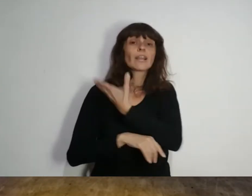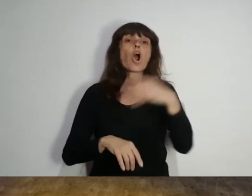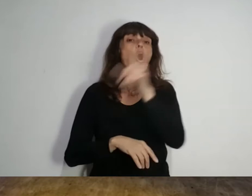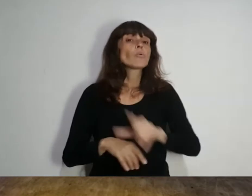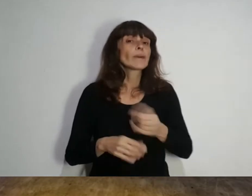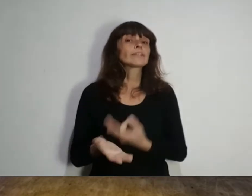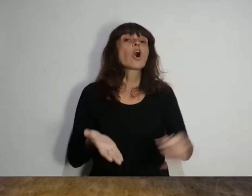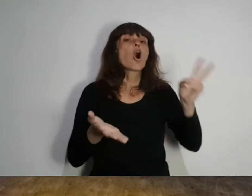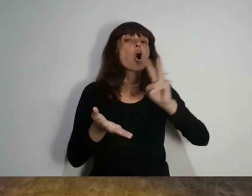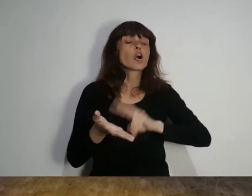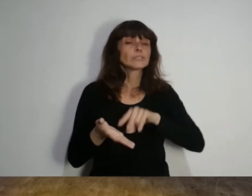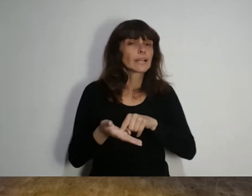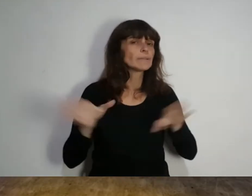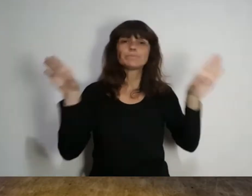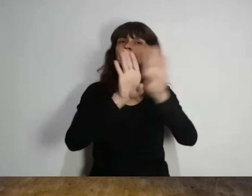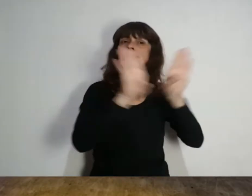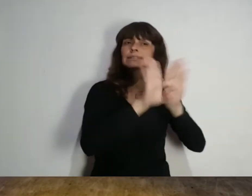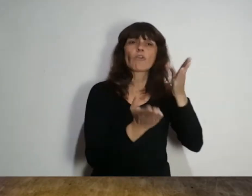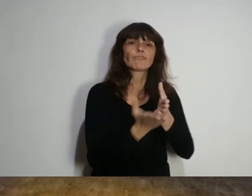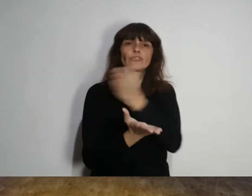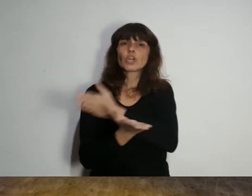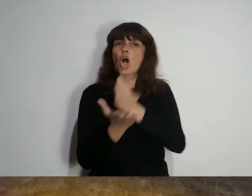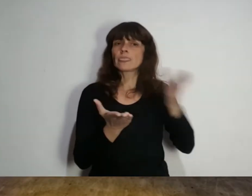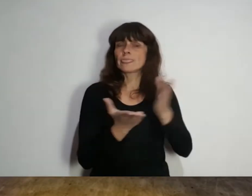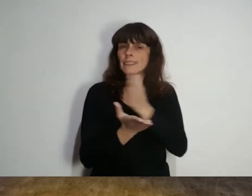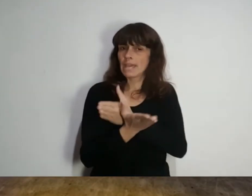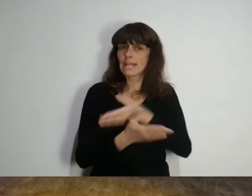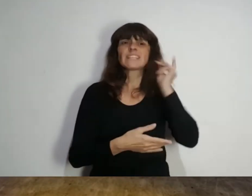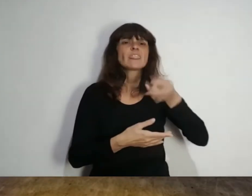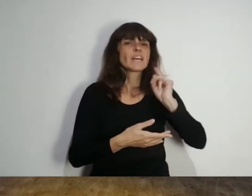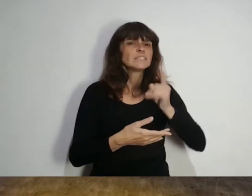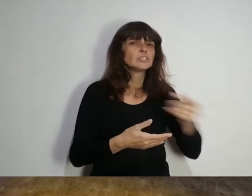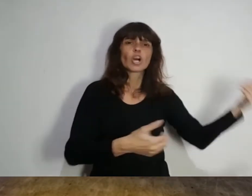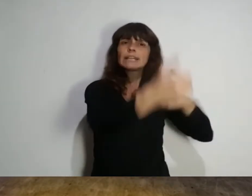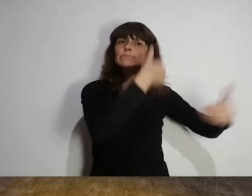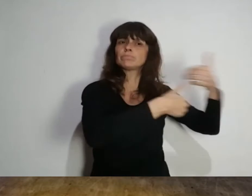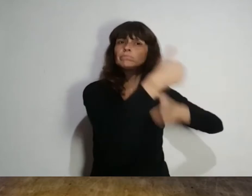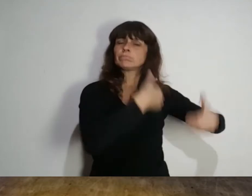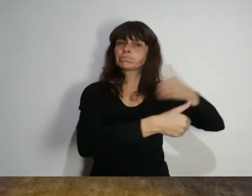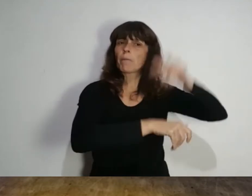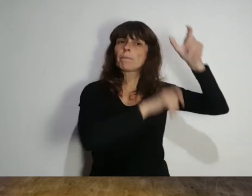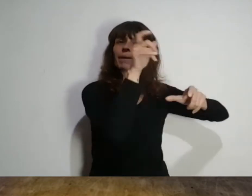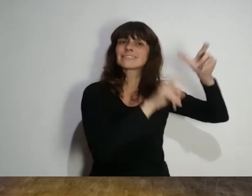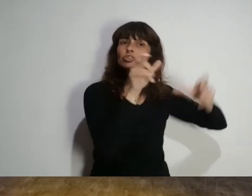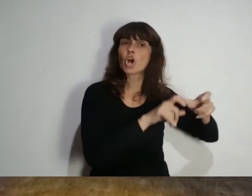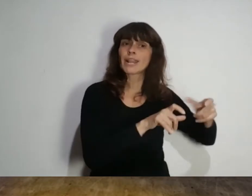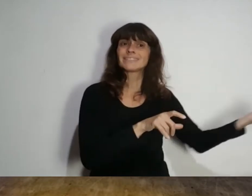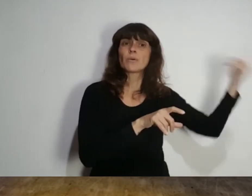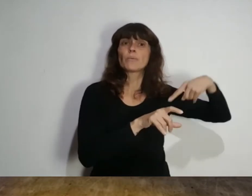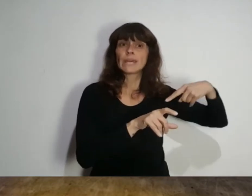renovó las restricciones en la frontera. Además, se adoptaron medidas para limitar la llegada de personas provenientes